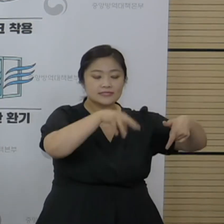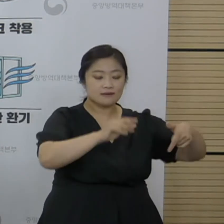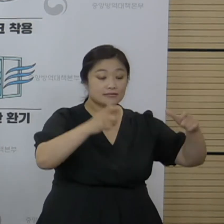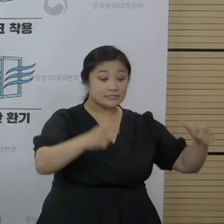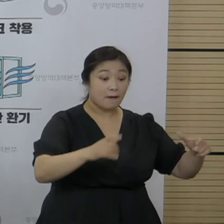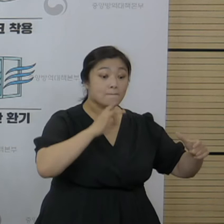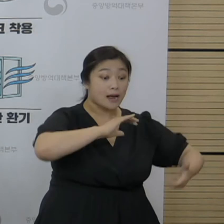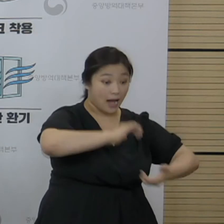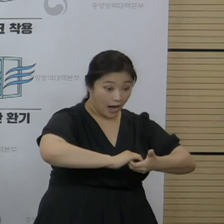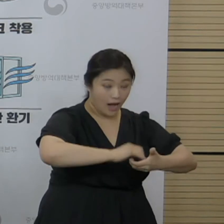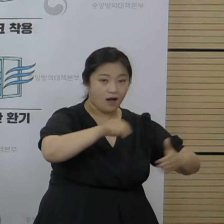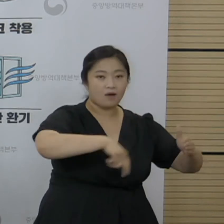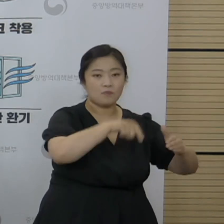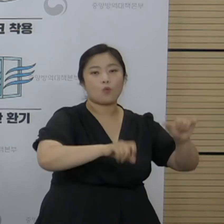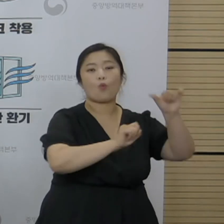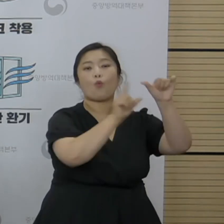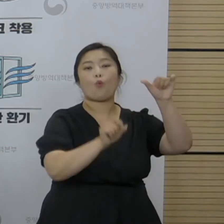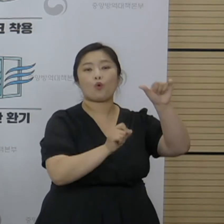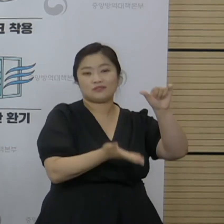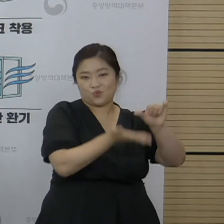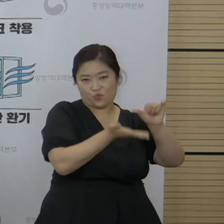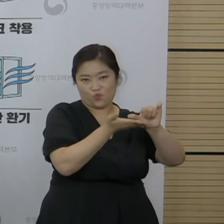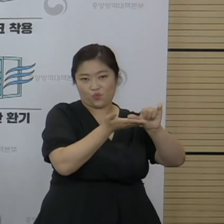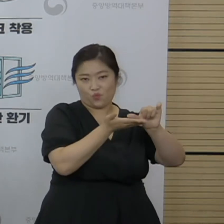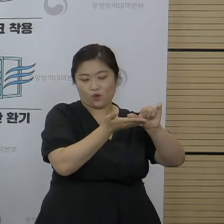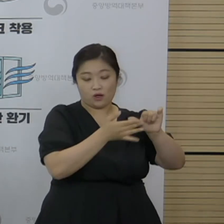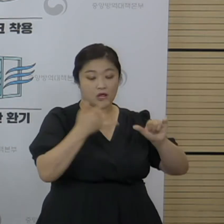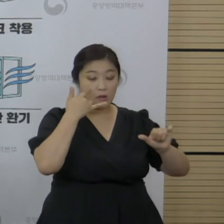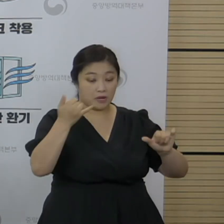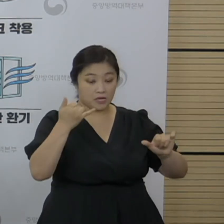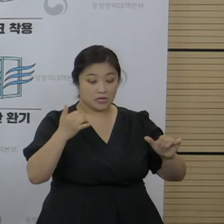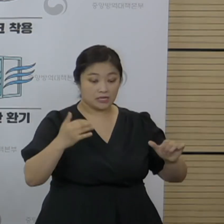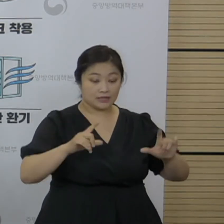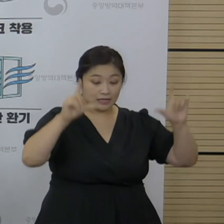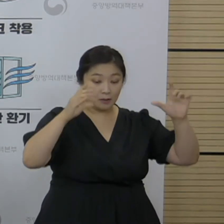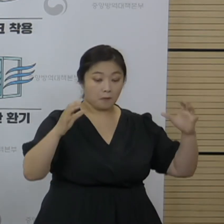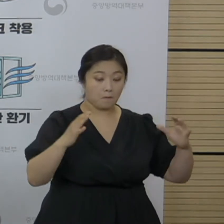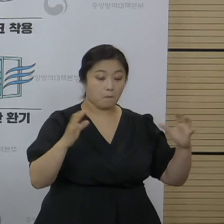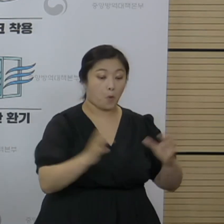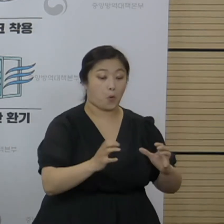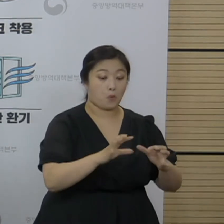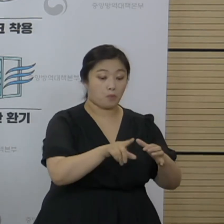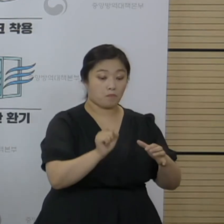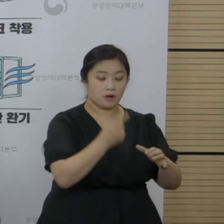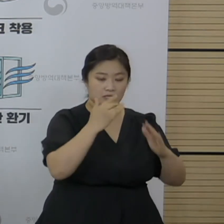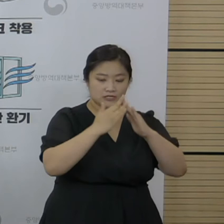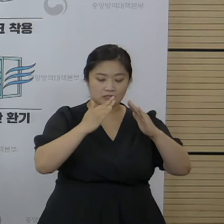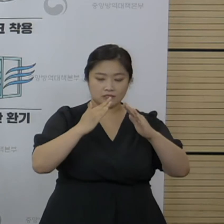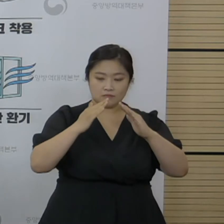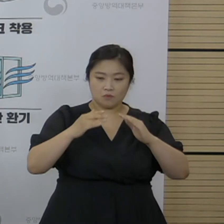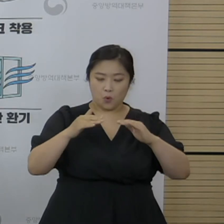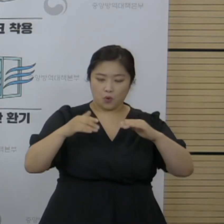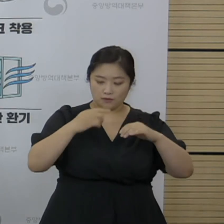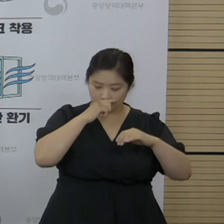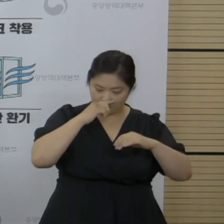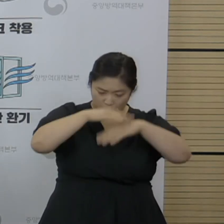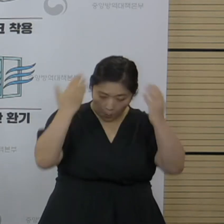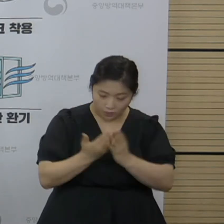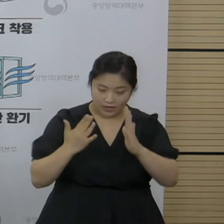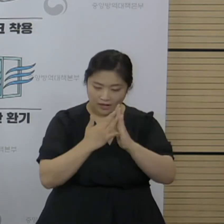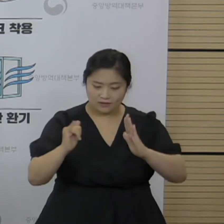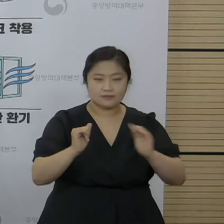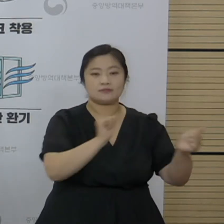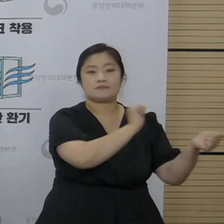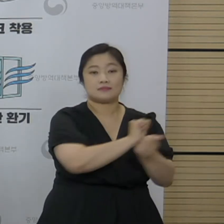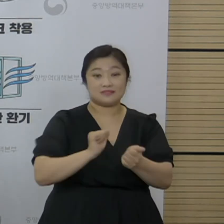지역만 한정하면 5월 초에 어버이날 모임을 통해서 전남 친척들이랑 같이 모임을 통해서